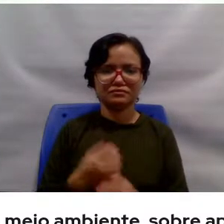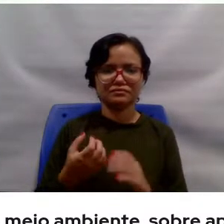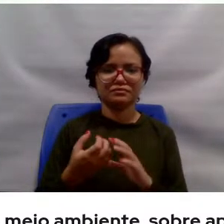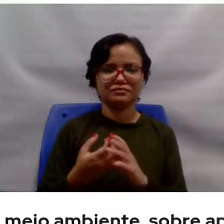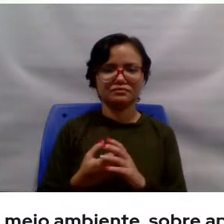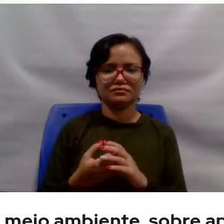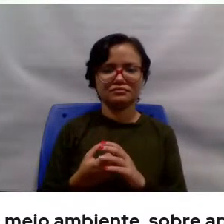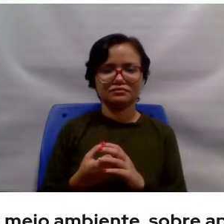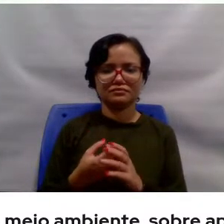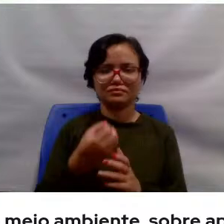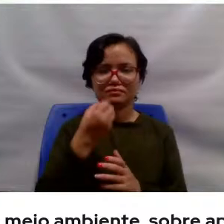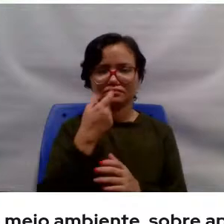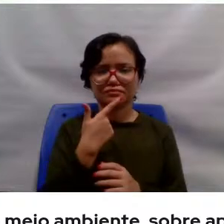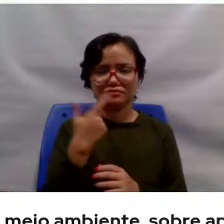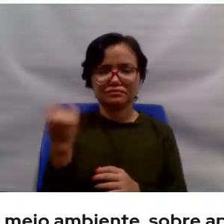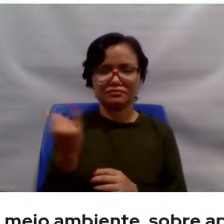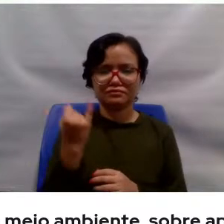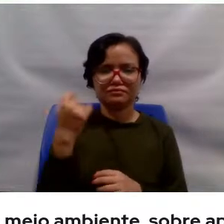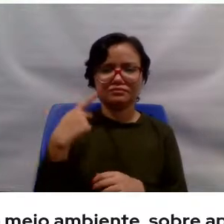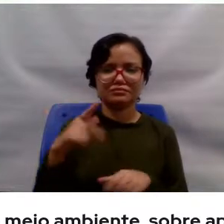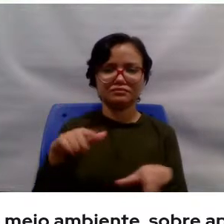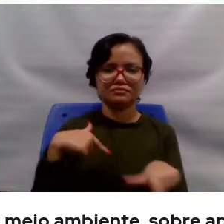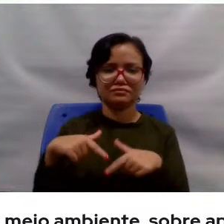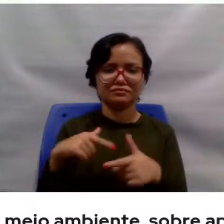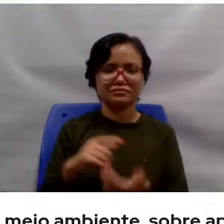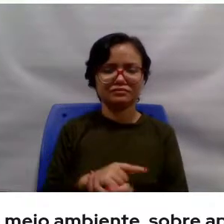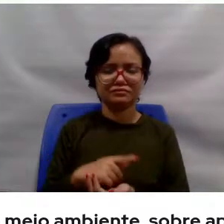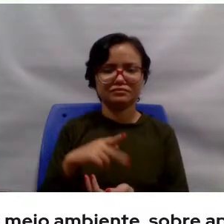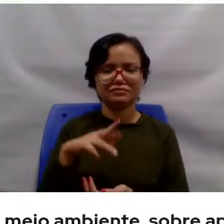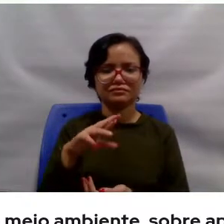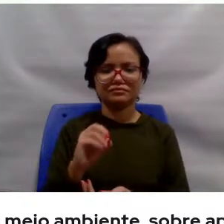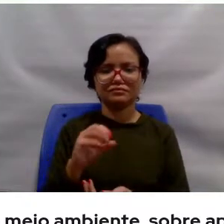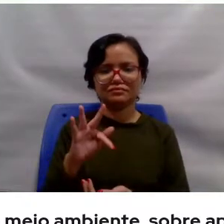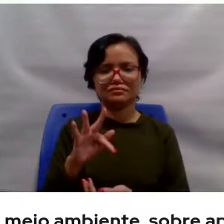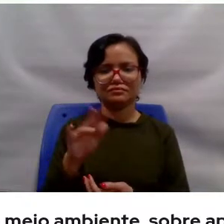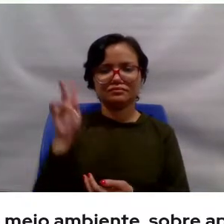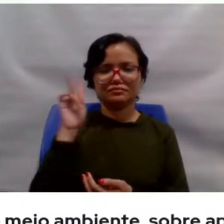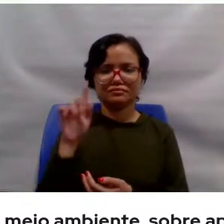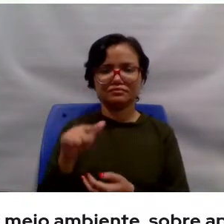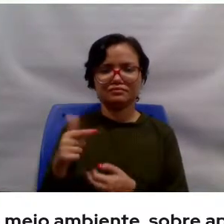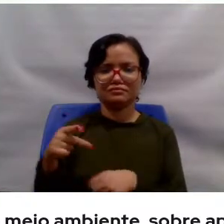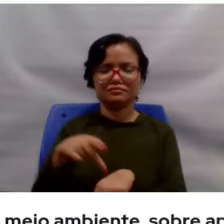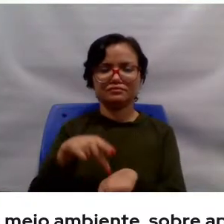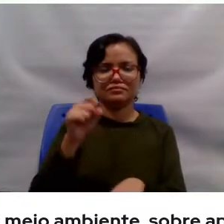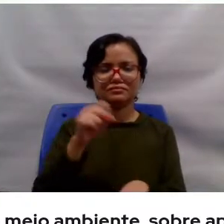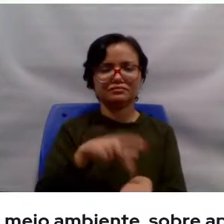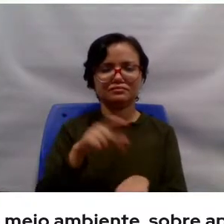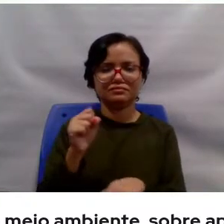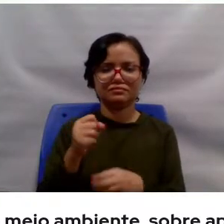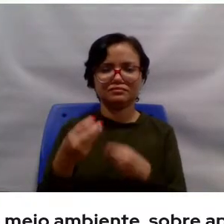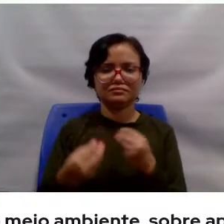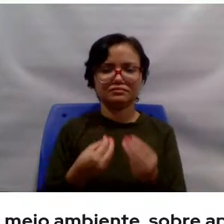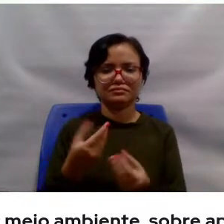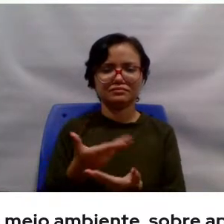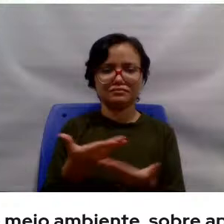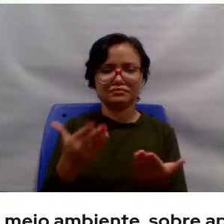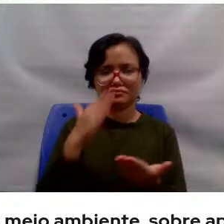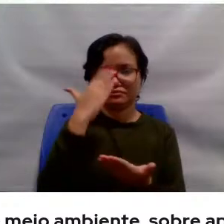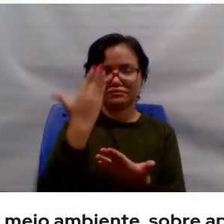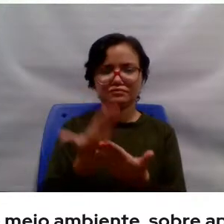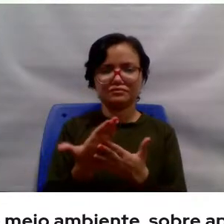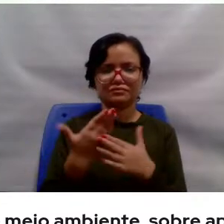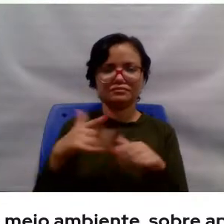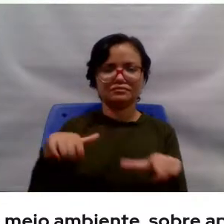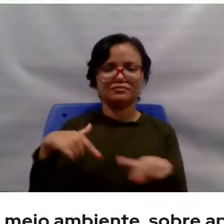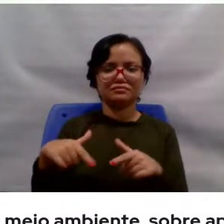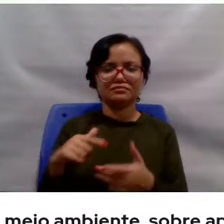trabalho nesse sentido com o Prof. História e com outras pós-graduações e o quanto a senhora acredita nisso e tem trabalhado para isso.